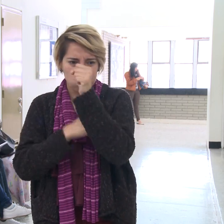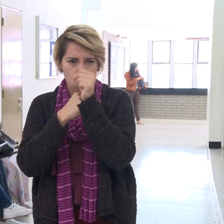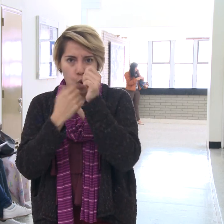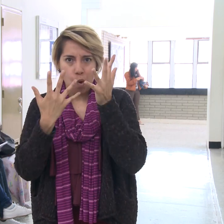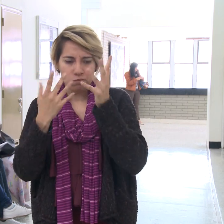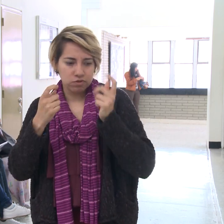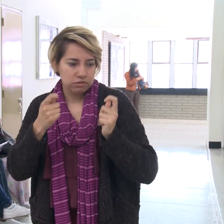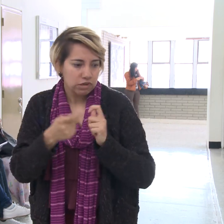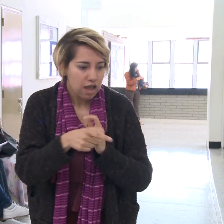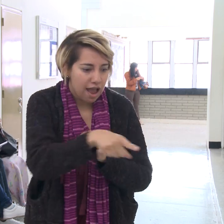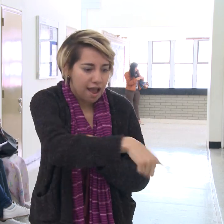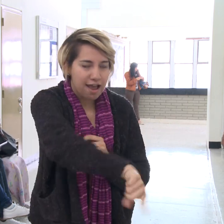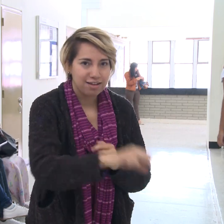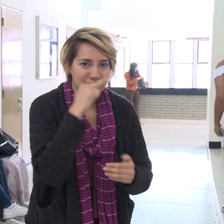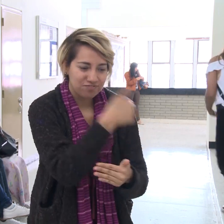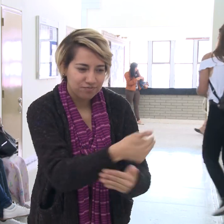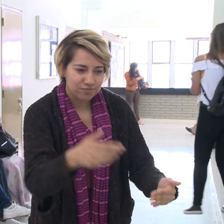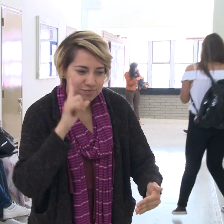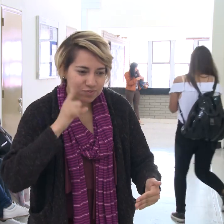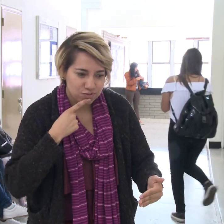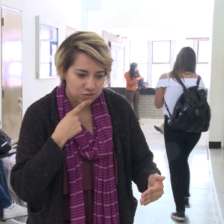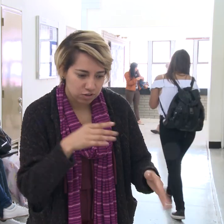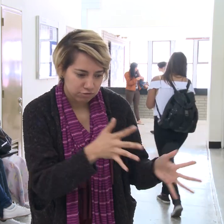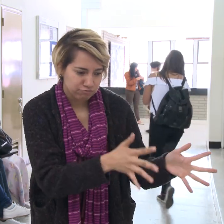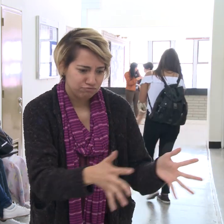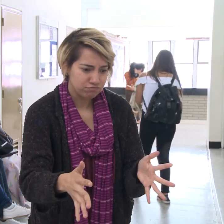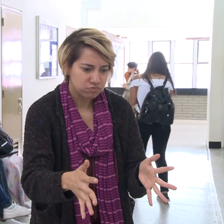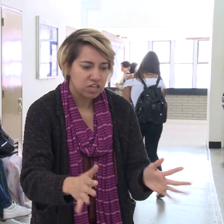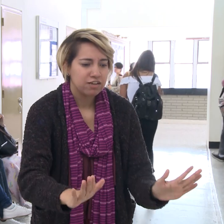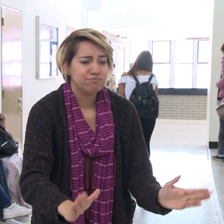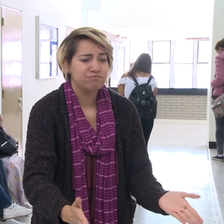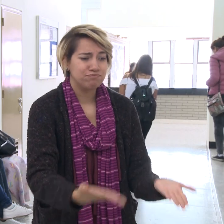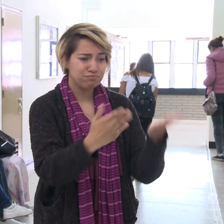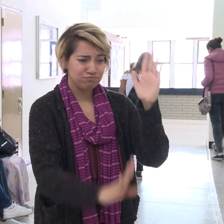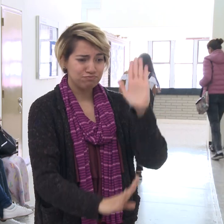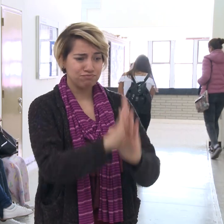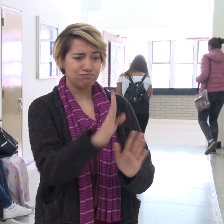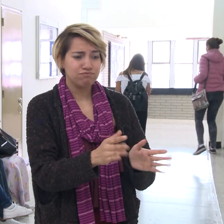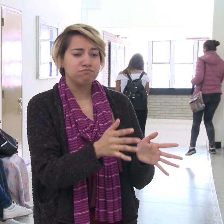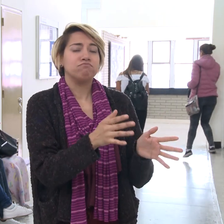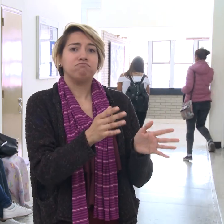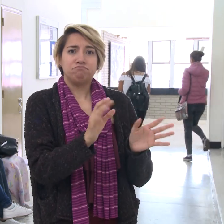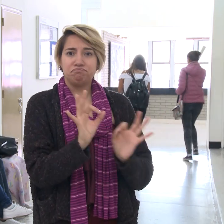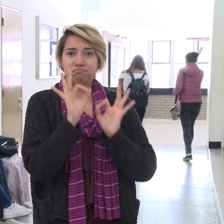fundamentos teóricos, pedagógicos de la educación de los niños, para una buena educación de calidad.